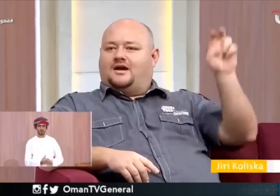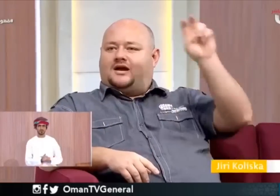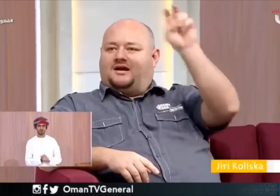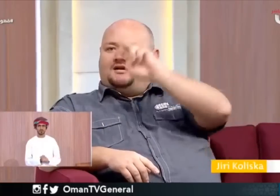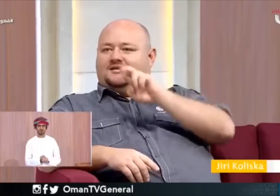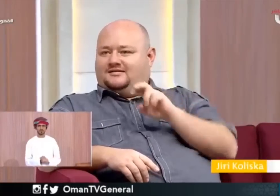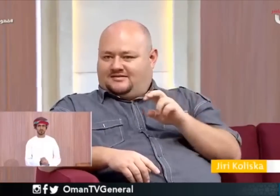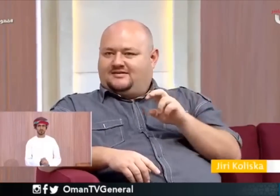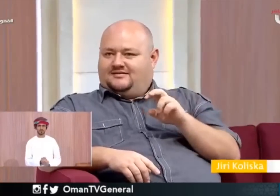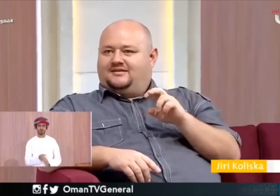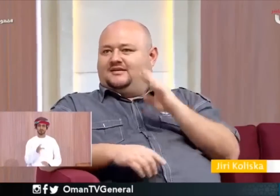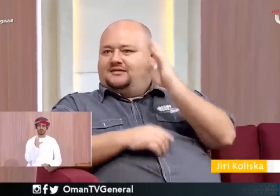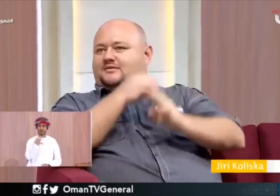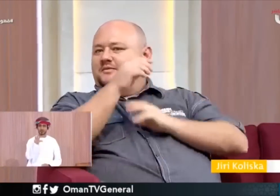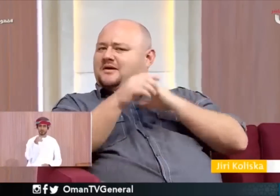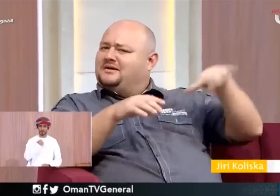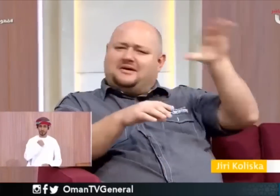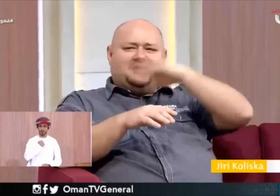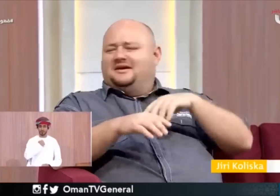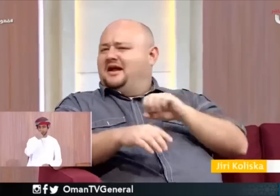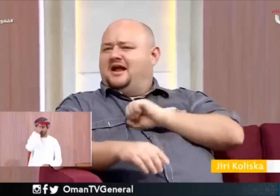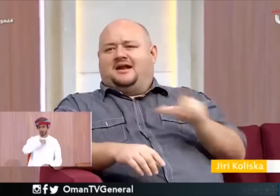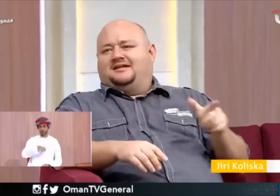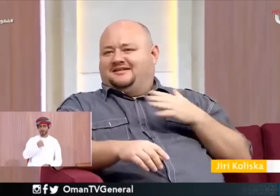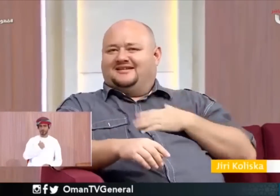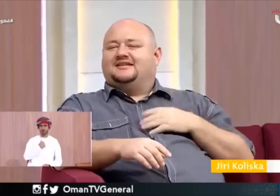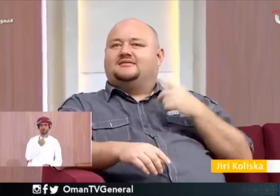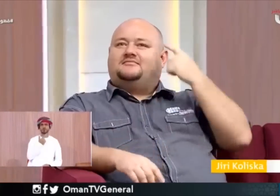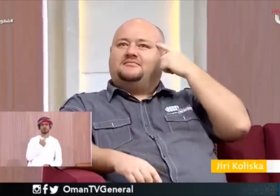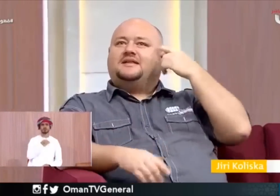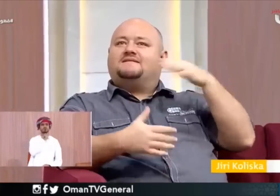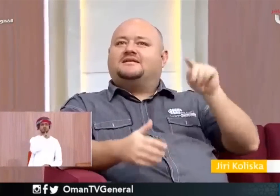أنا شخص من الأشخاص اللي بيحبوا السفر حول العالم في أي مكان